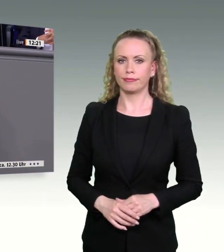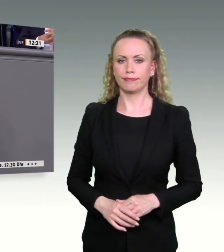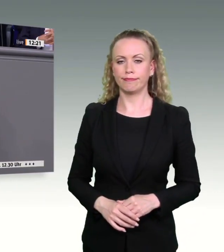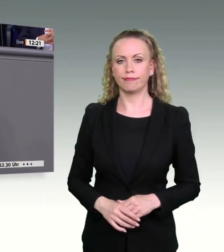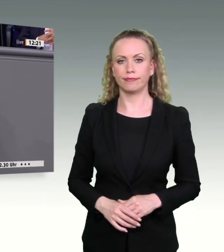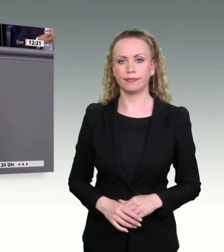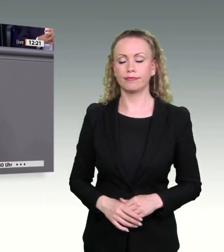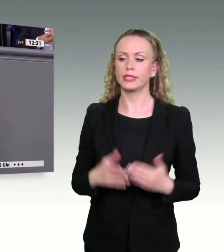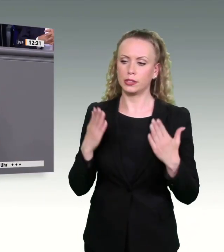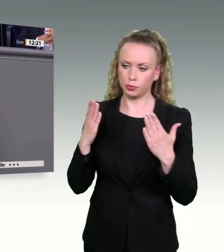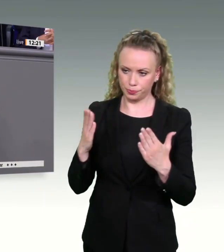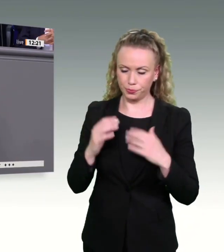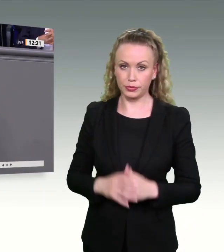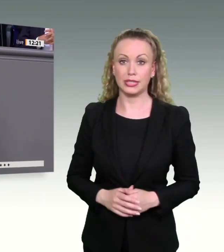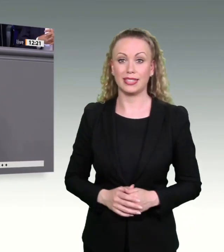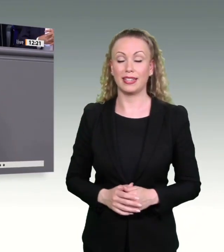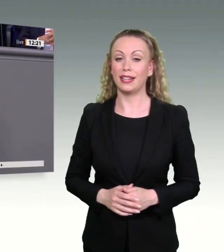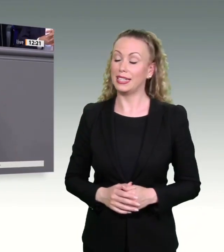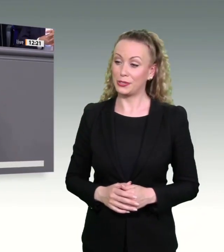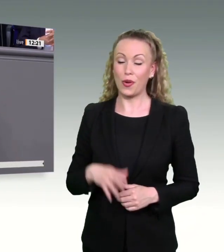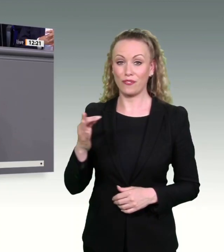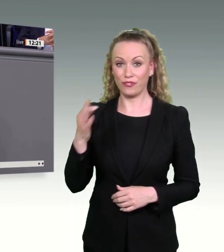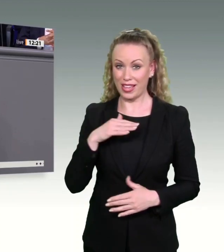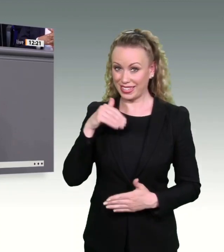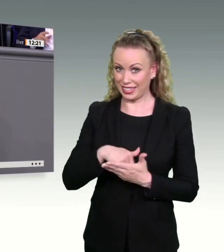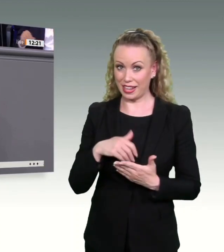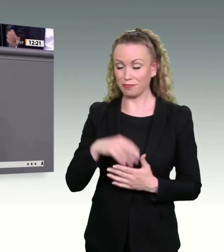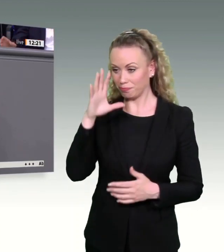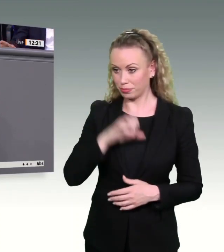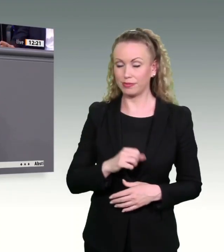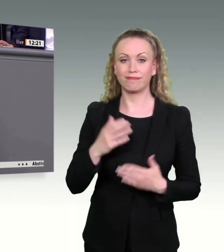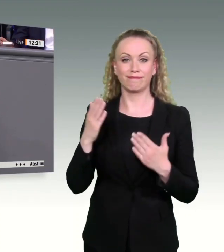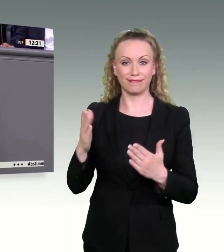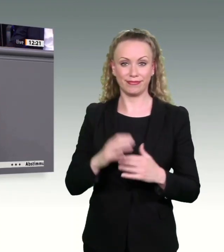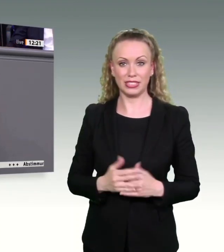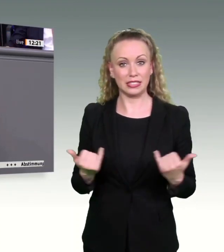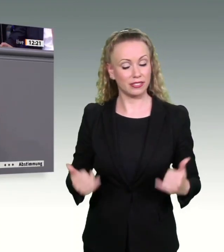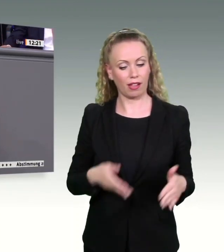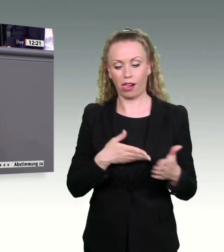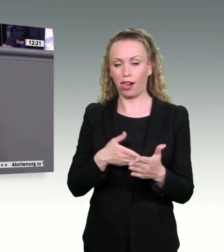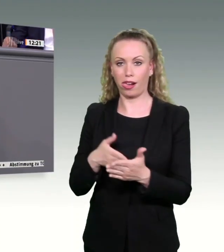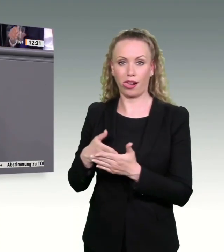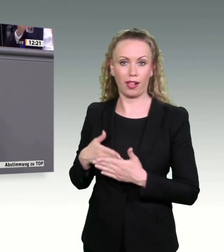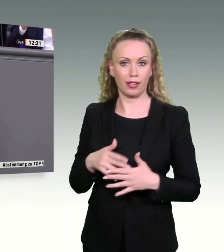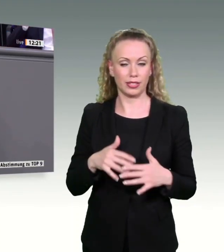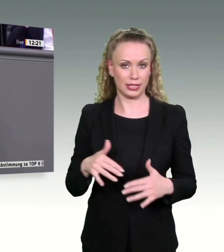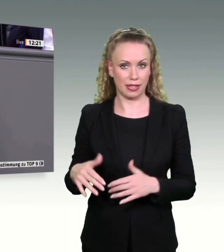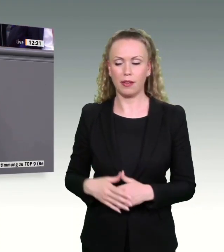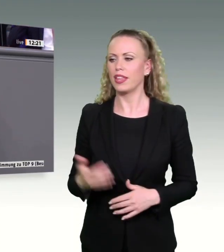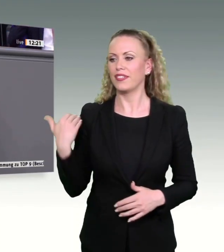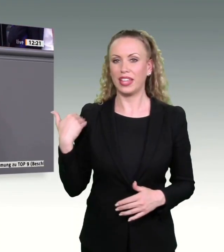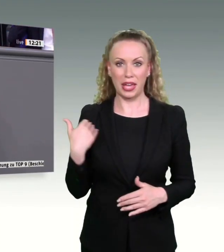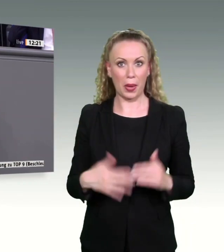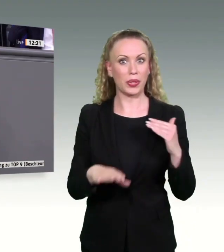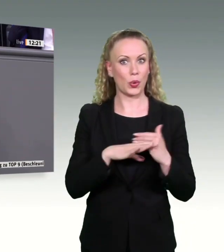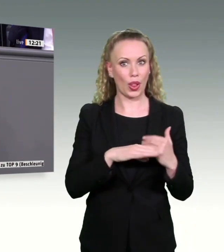zu lösen haben. Diese Frage bringt es auf den Punkt, welchen Herausforderungen wir stehen. Und das wurde eben schon von Kollegin Martin